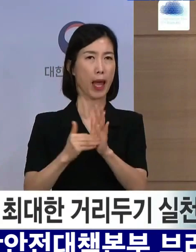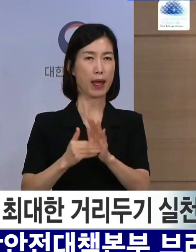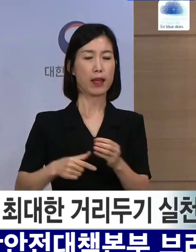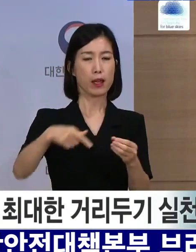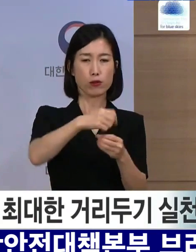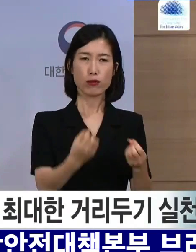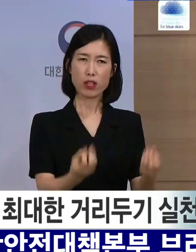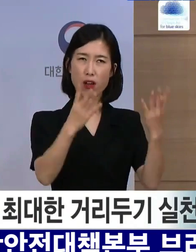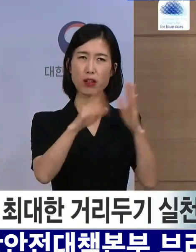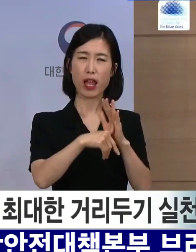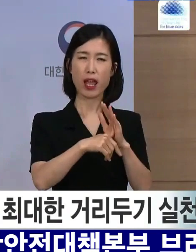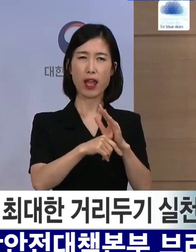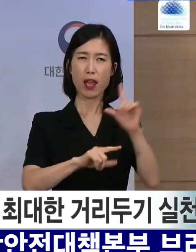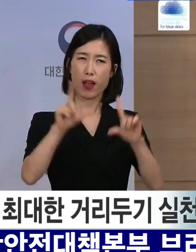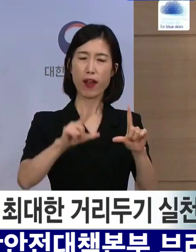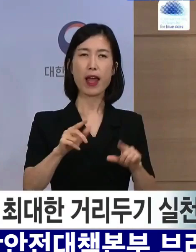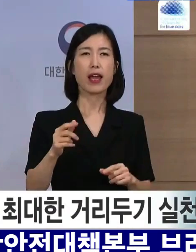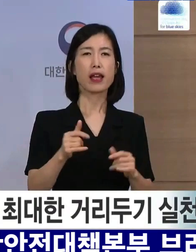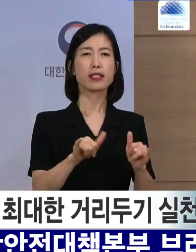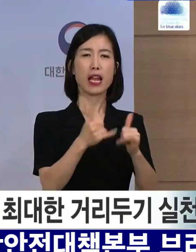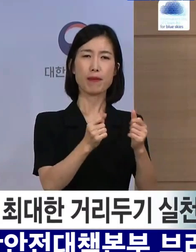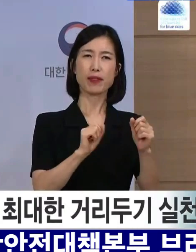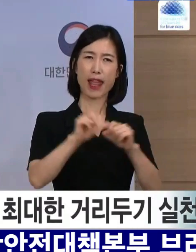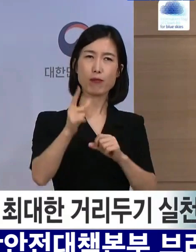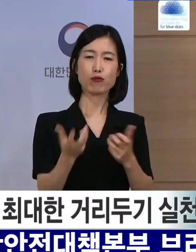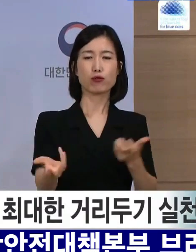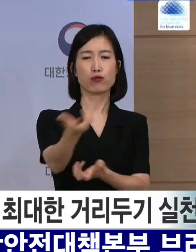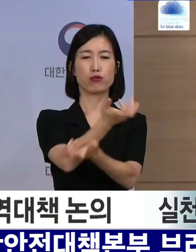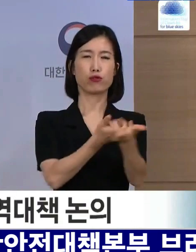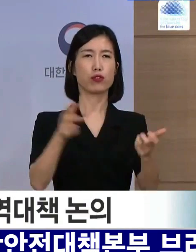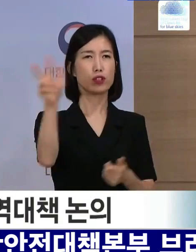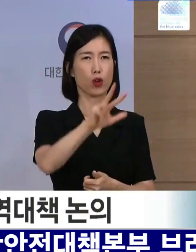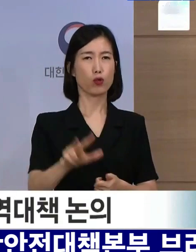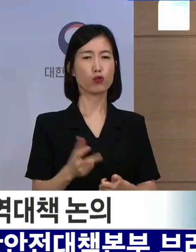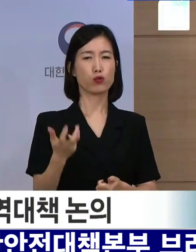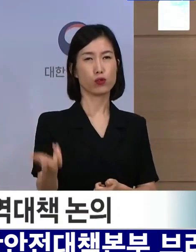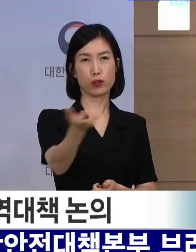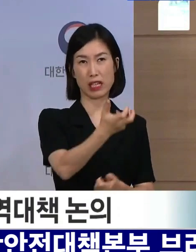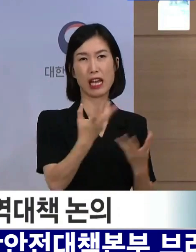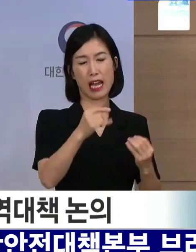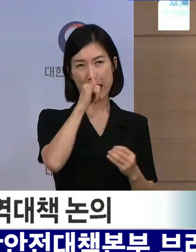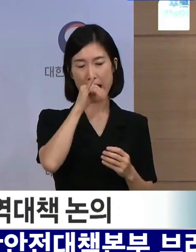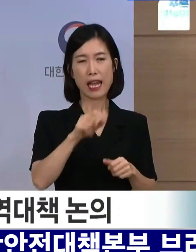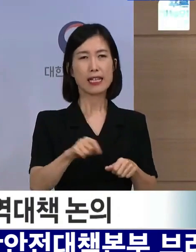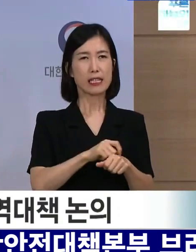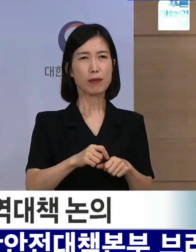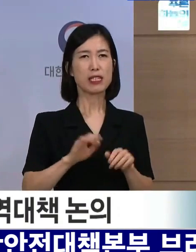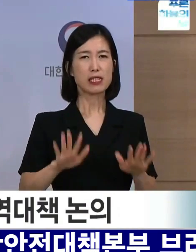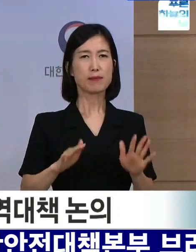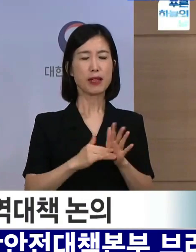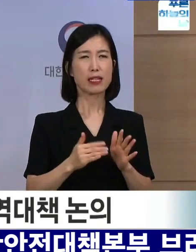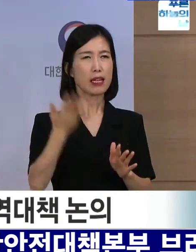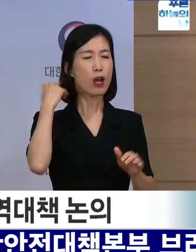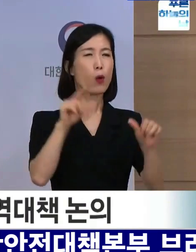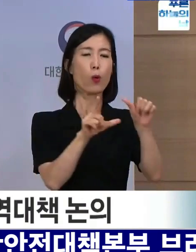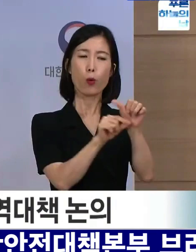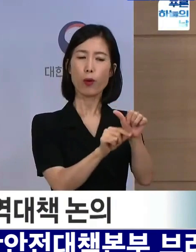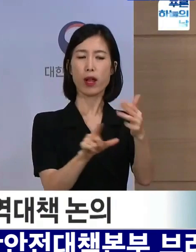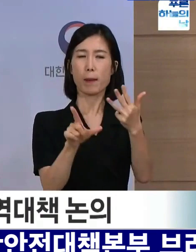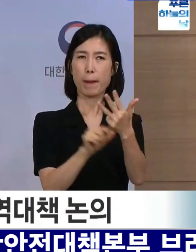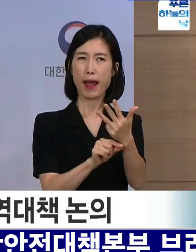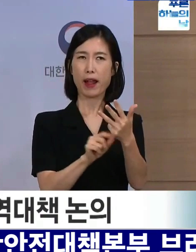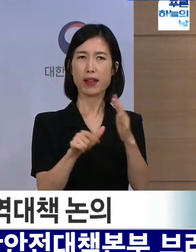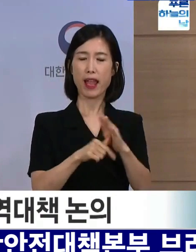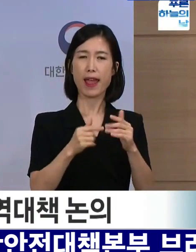추석은 많은 국민들의 전국적인 대이동이 예상되며 특히 그동안 많은 이동이 있었던 5월과